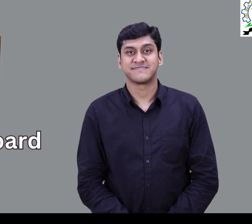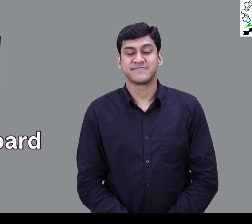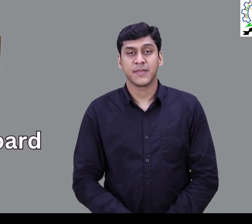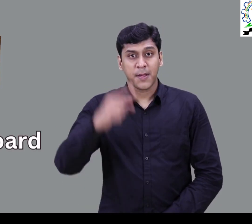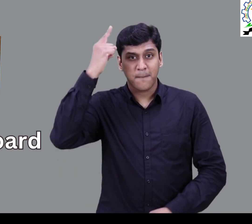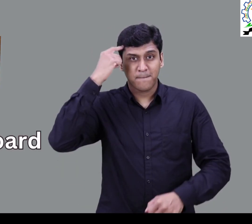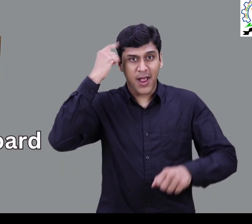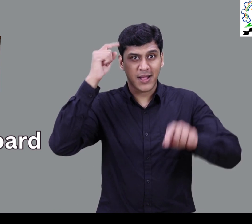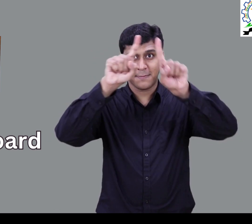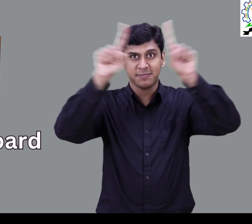ब्लैकबोर्ड